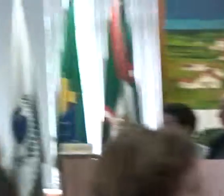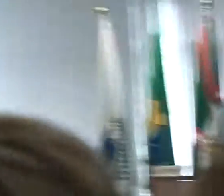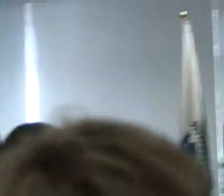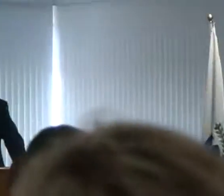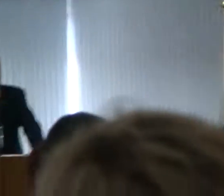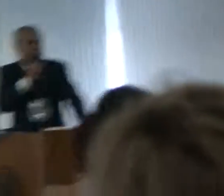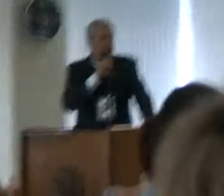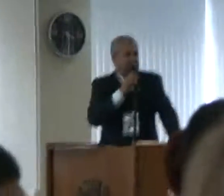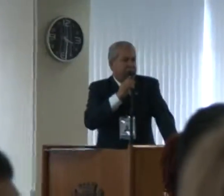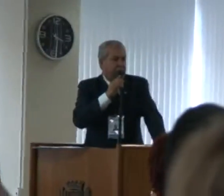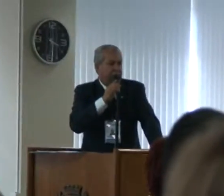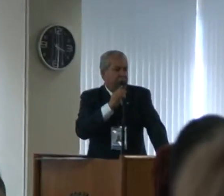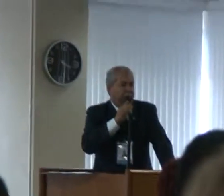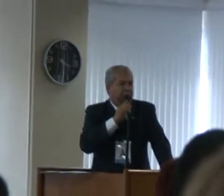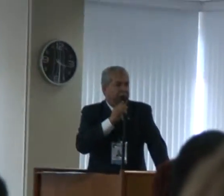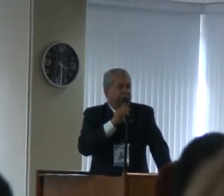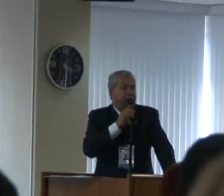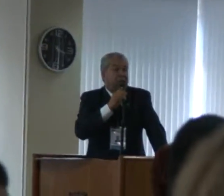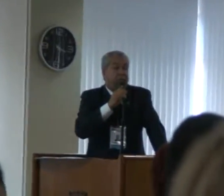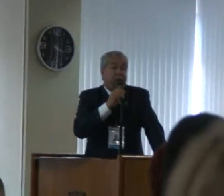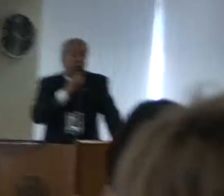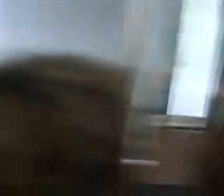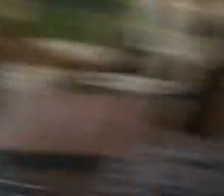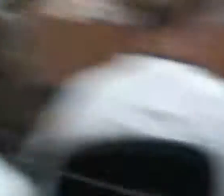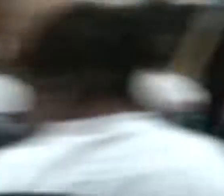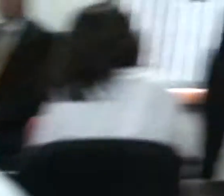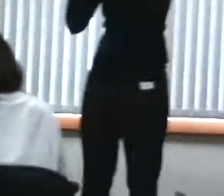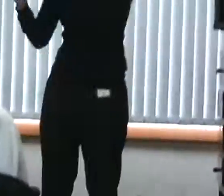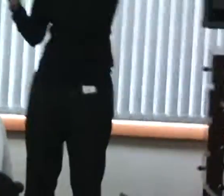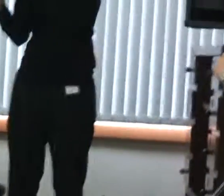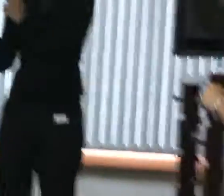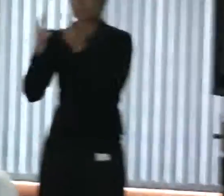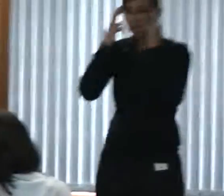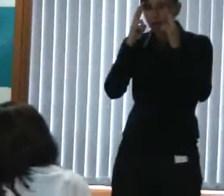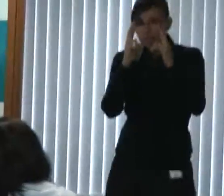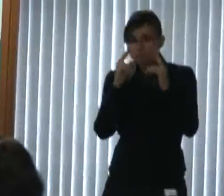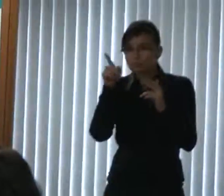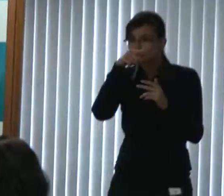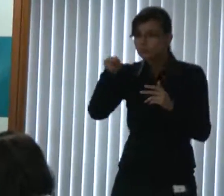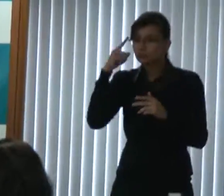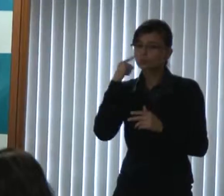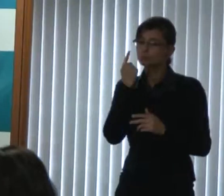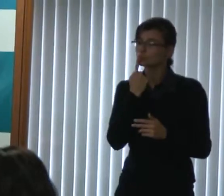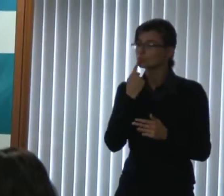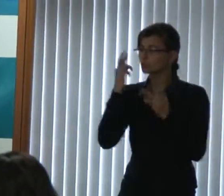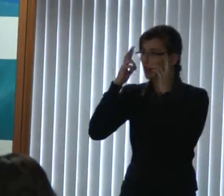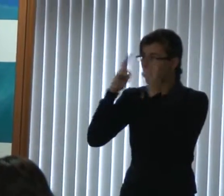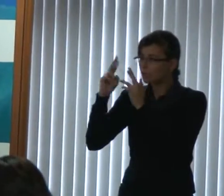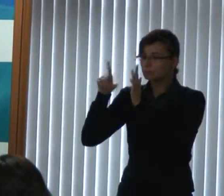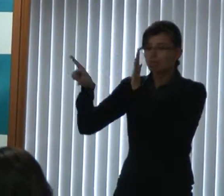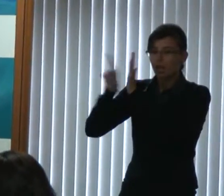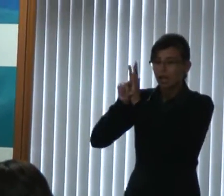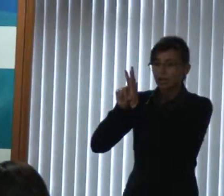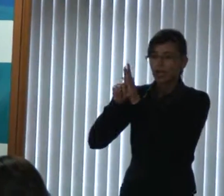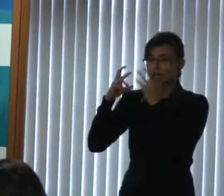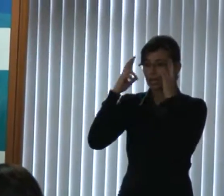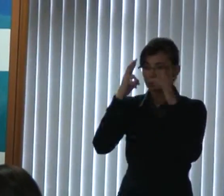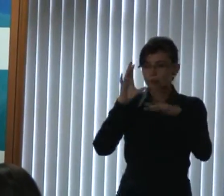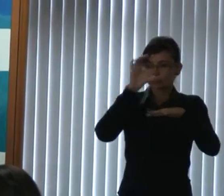ao próximo. Respeito às leis, à Constituição. Essa comissão irá